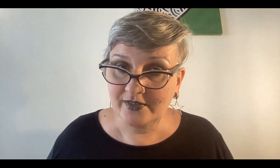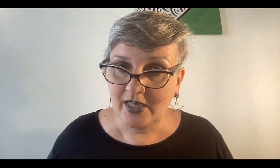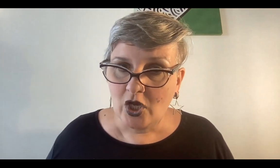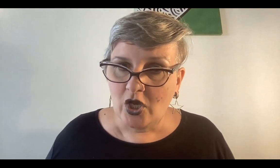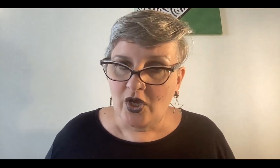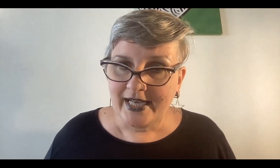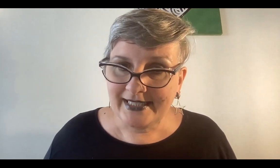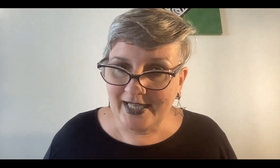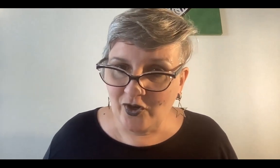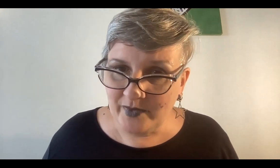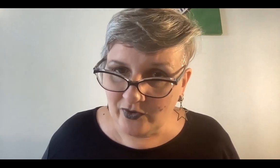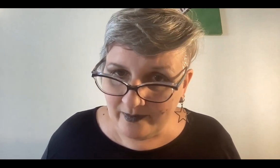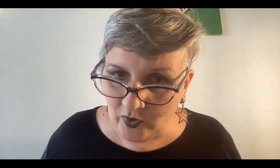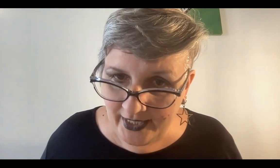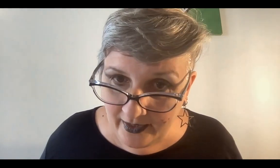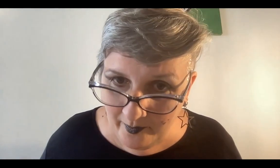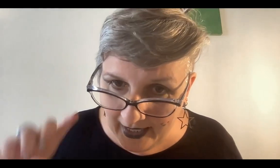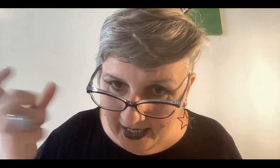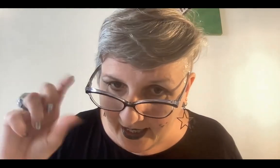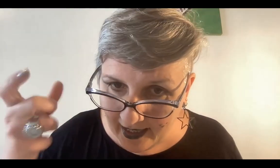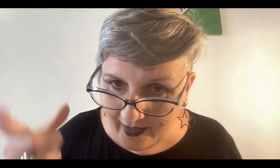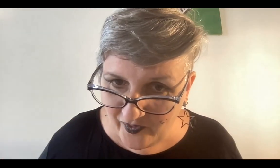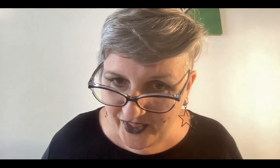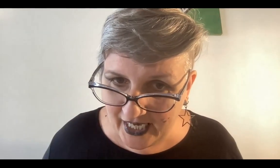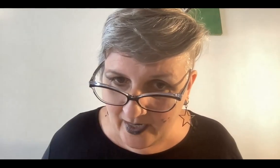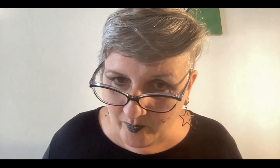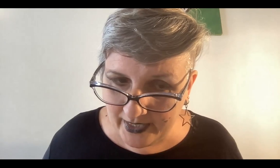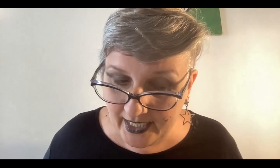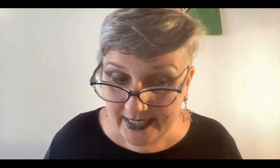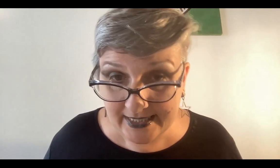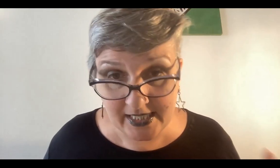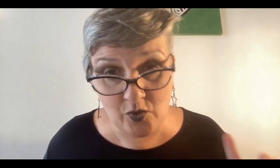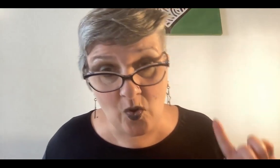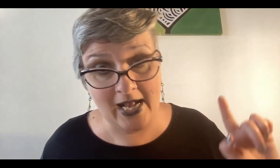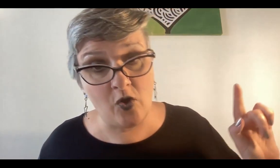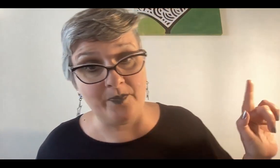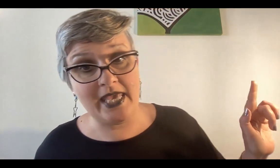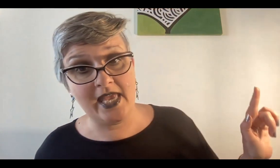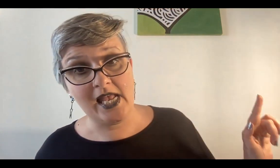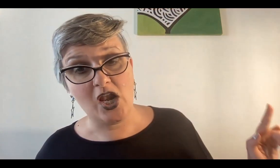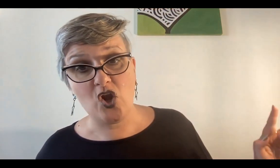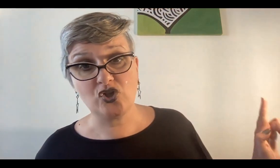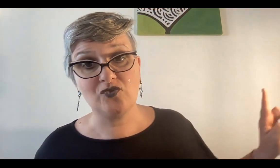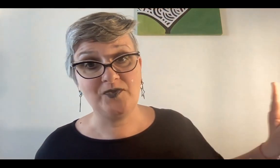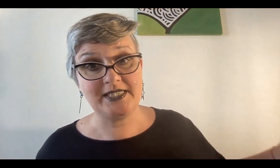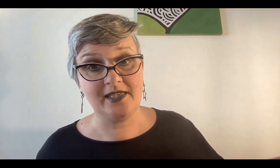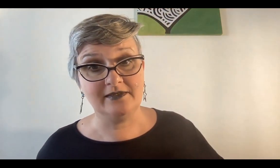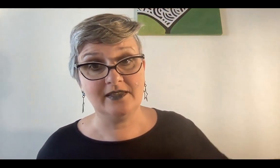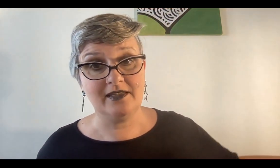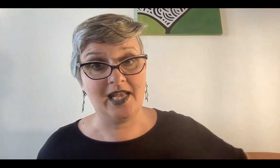Que tengo miedo a morirme de hambre si no acopié lo suficiente de